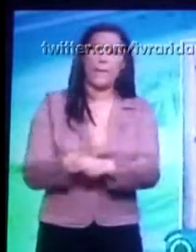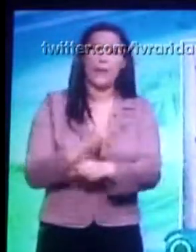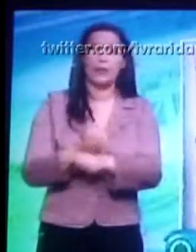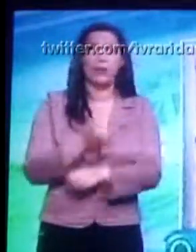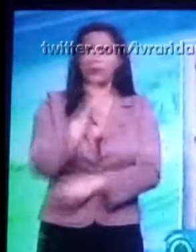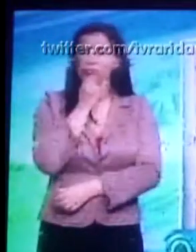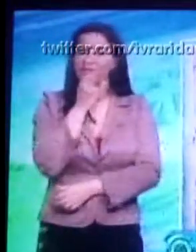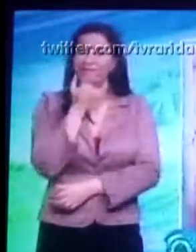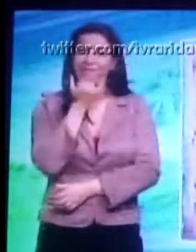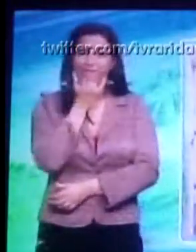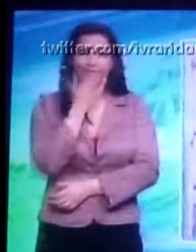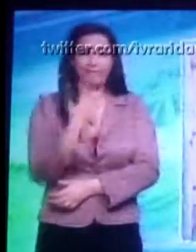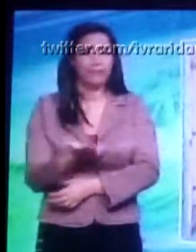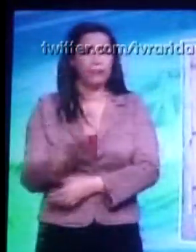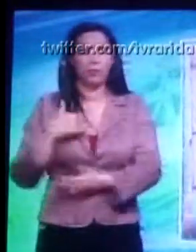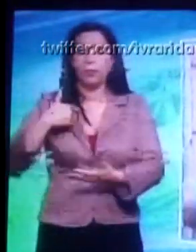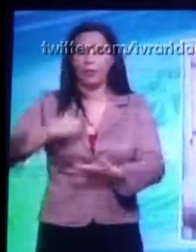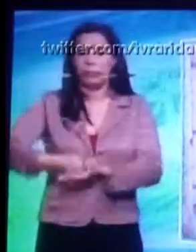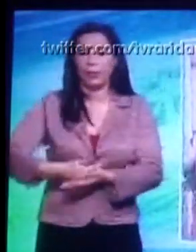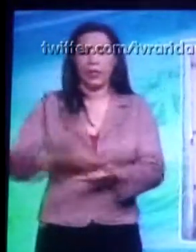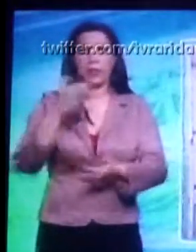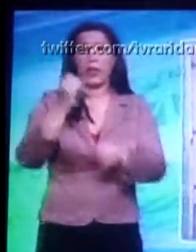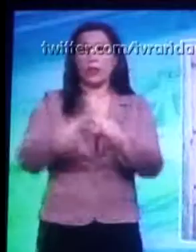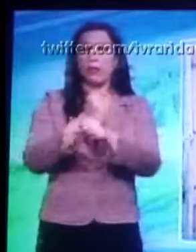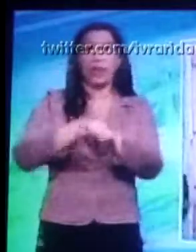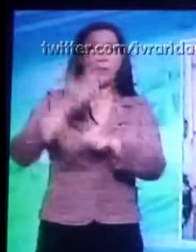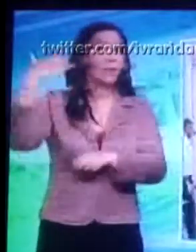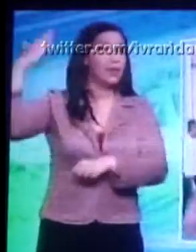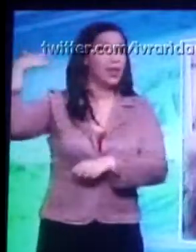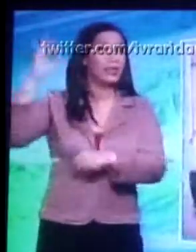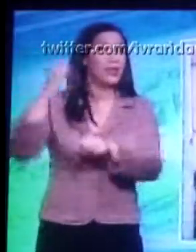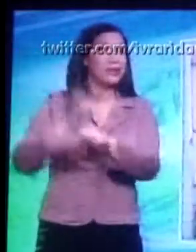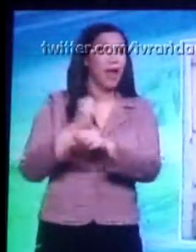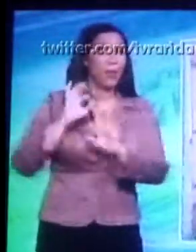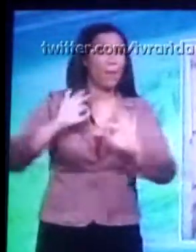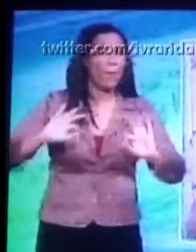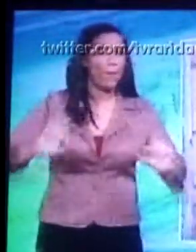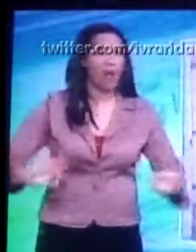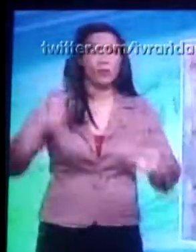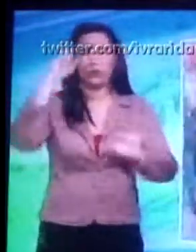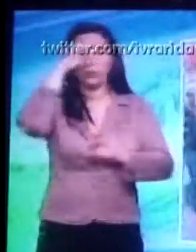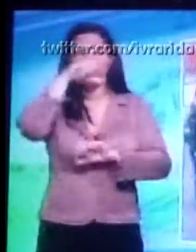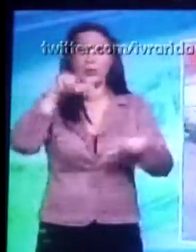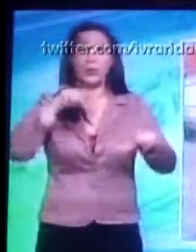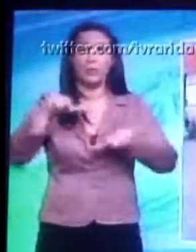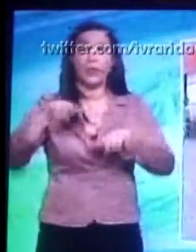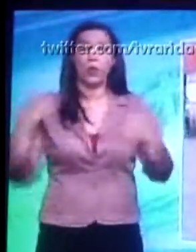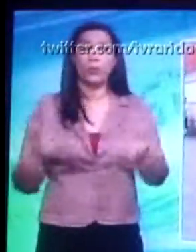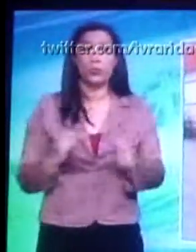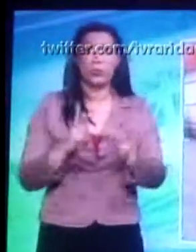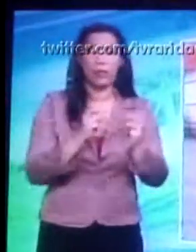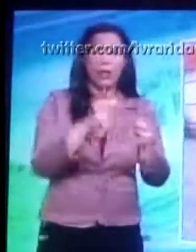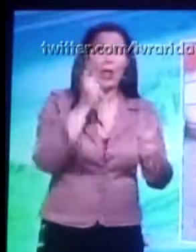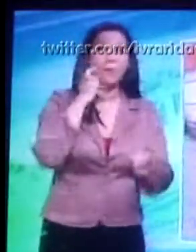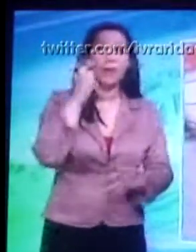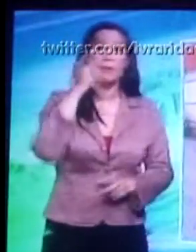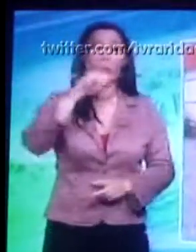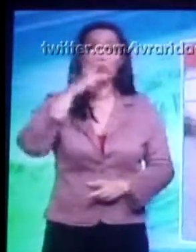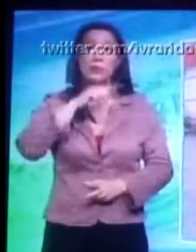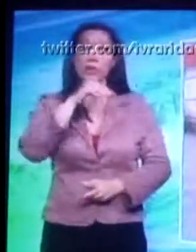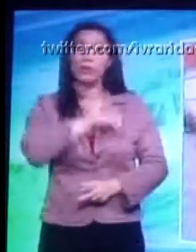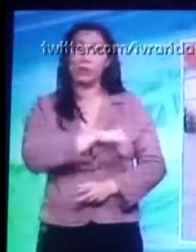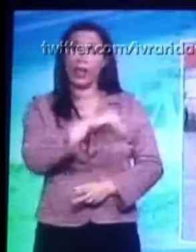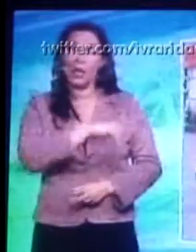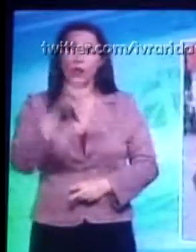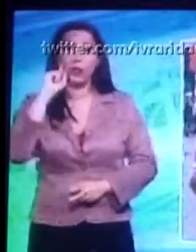infelizmente, desapagado mais de 10 anos atrás, aí ficou dificuldade de emprego, hoje eu tô vendendo minha bala pra ganhar meu pão de